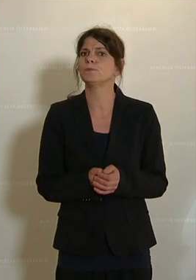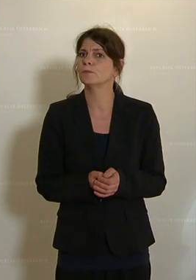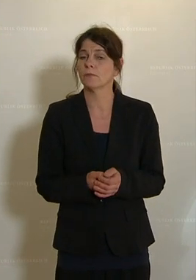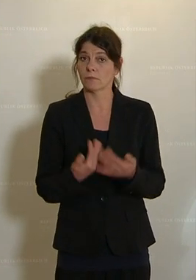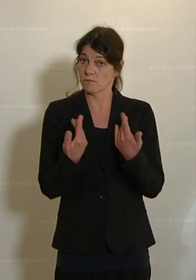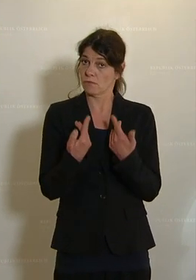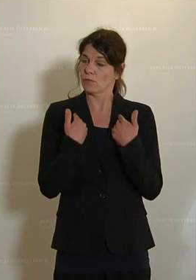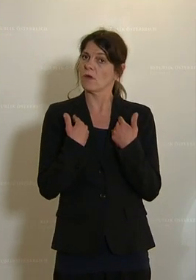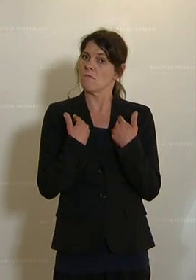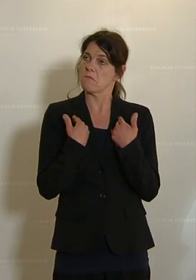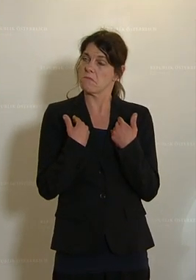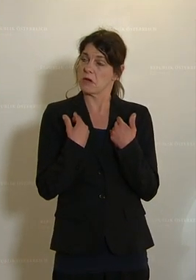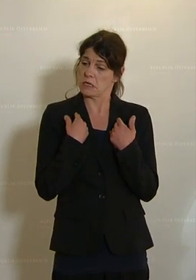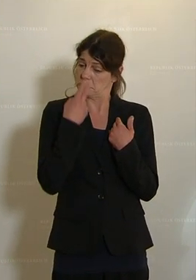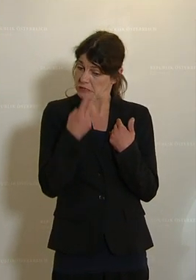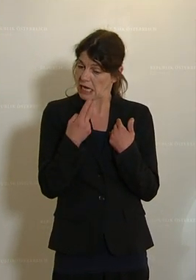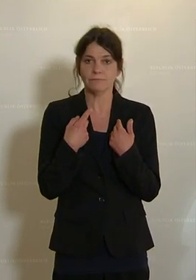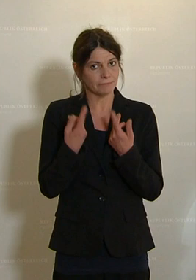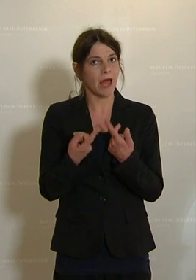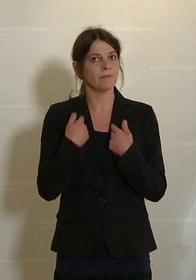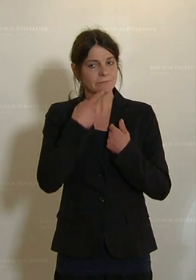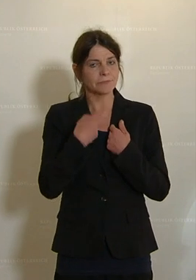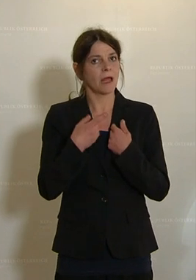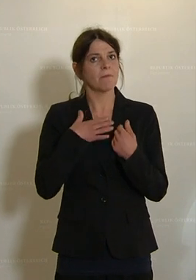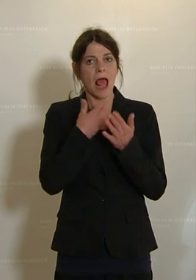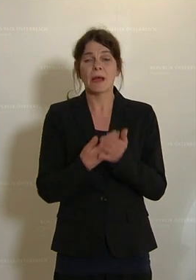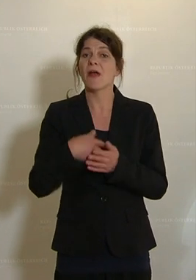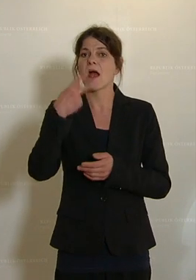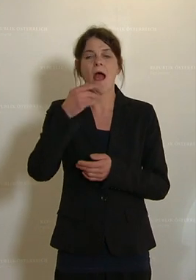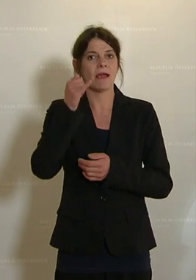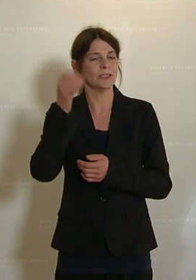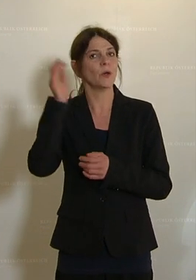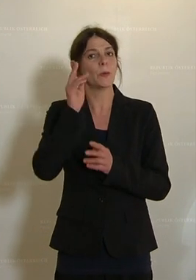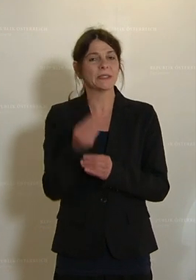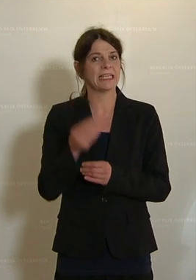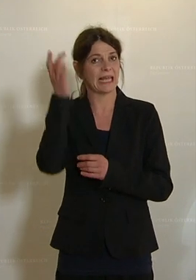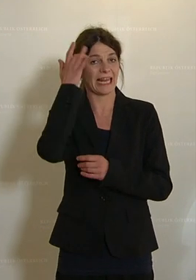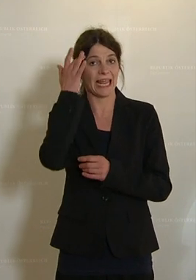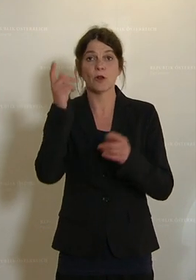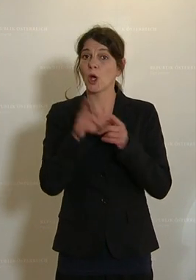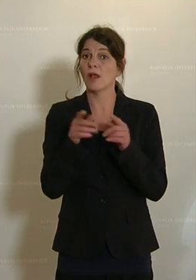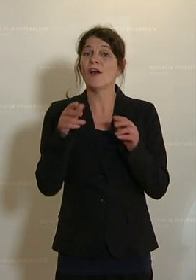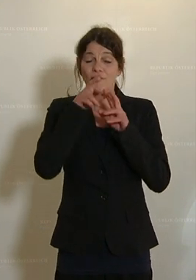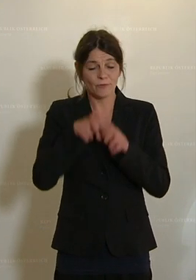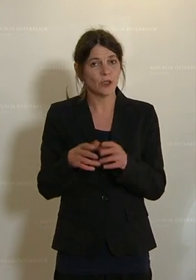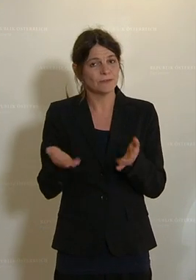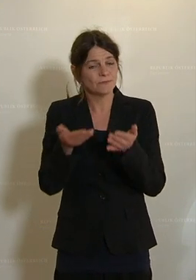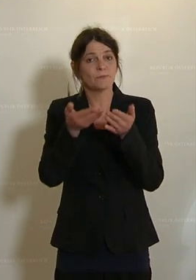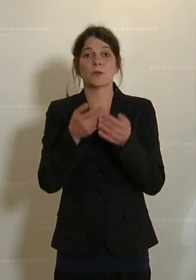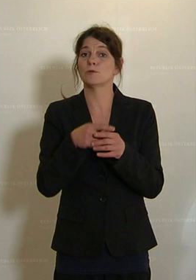das mich dann zur Argumentation führt, künstliche Intelligenz und Förderforschungsbudget.